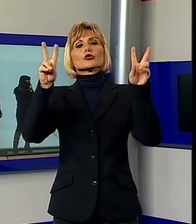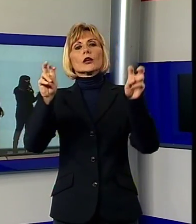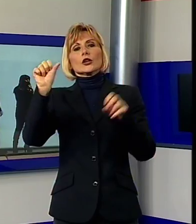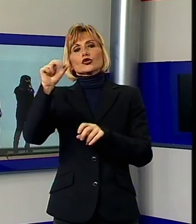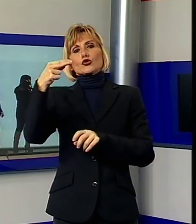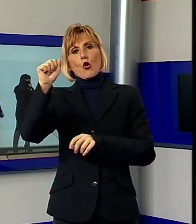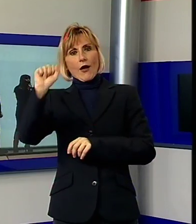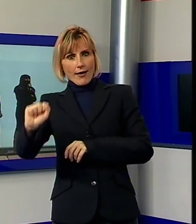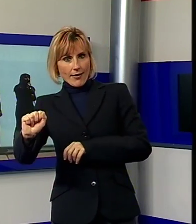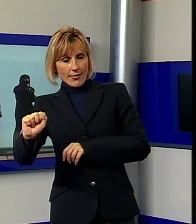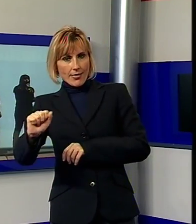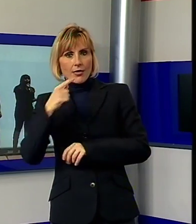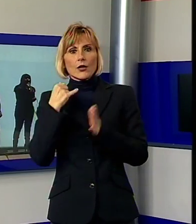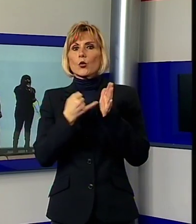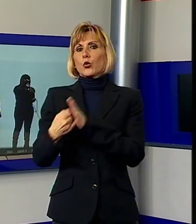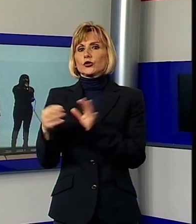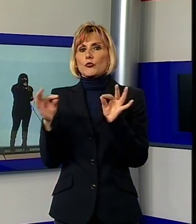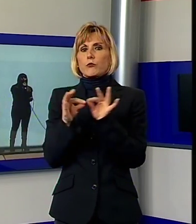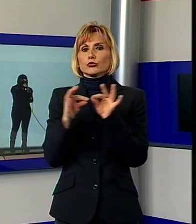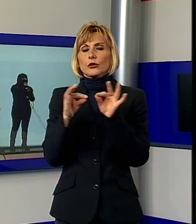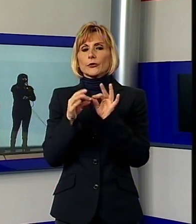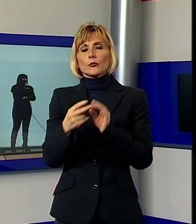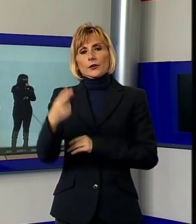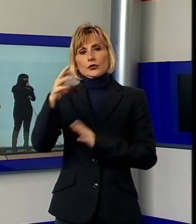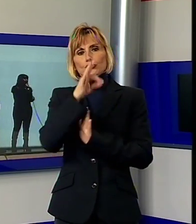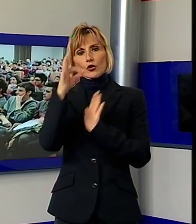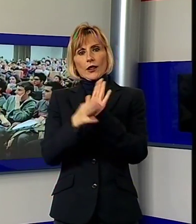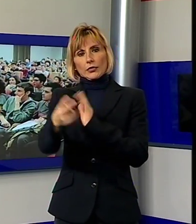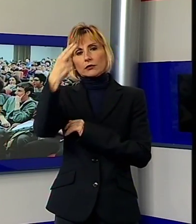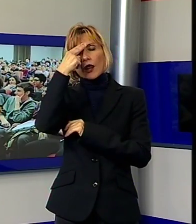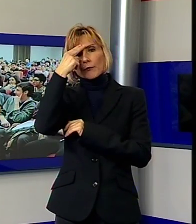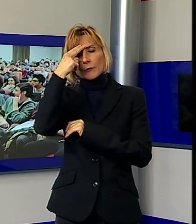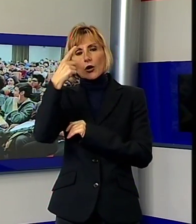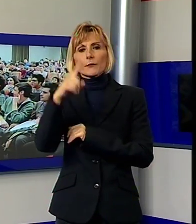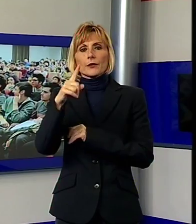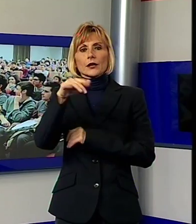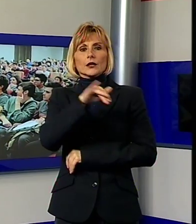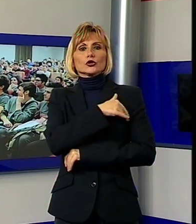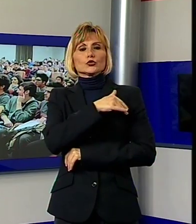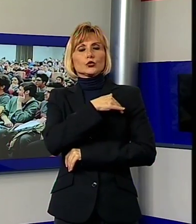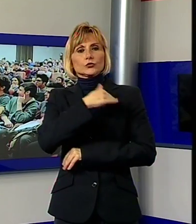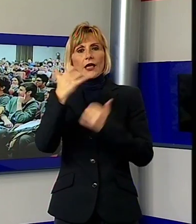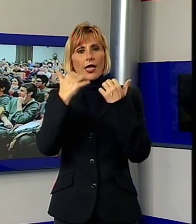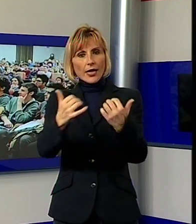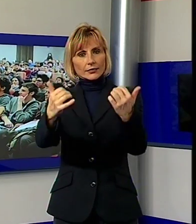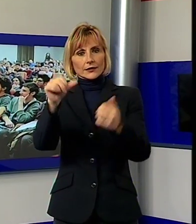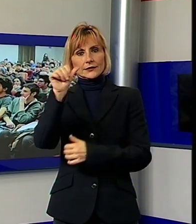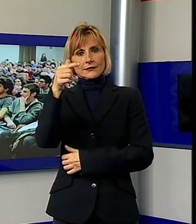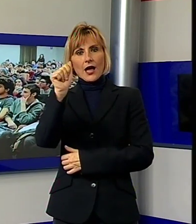appuntamento in Versiglia dedicato alla giornata della memoria riservata agli studenti dell'Istituto Don Lazzari Stagi è andato in scena al Teatro